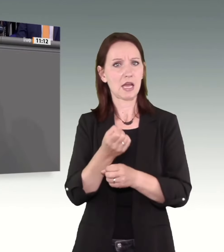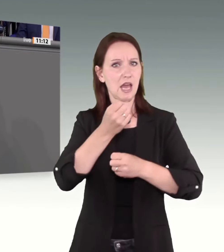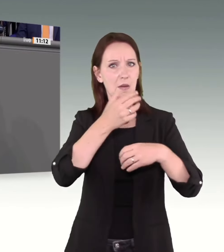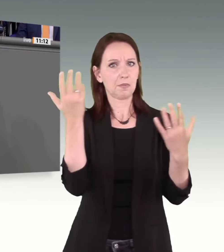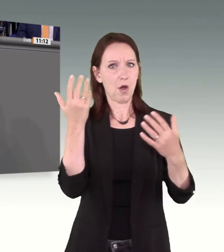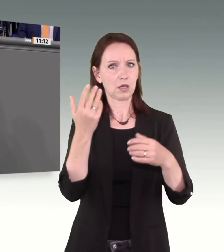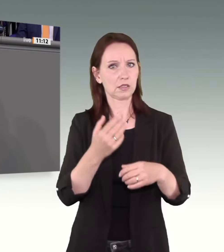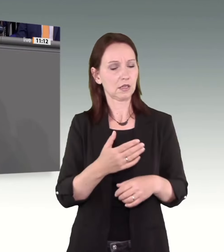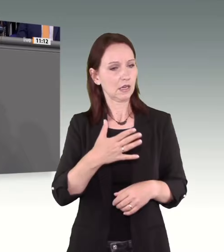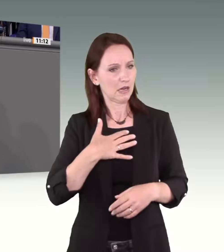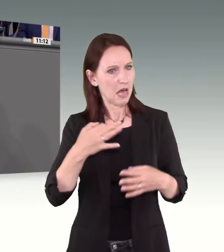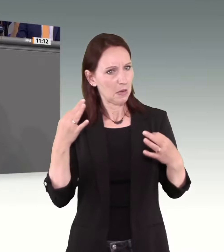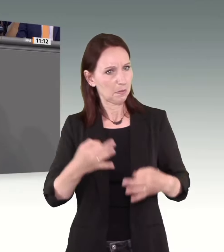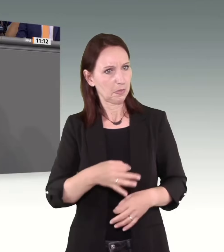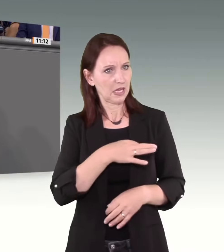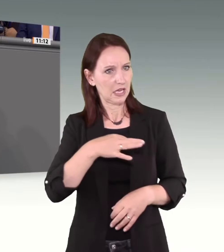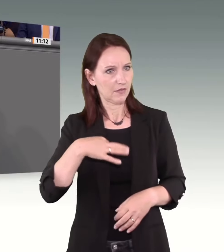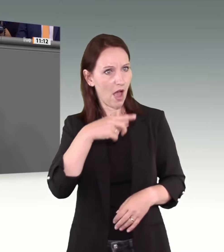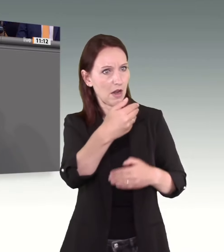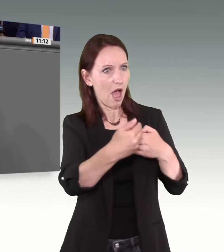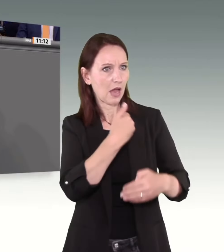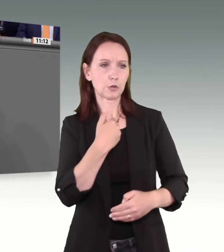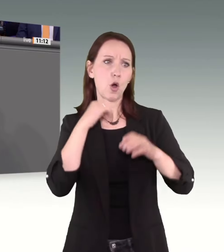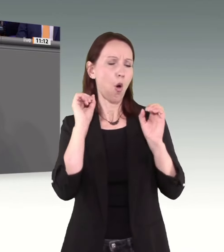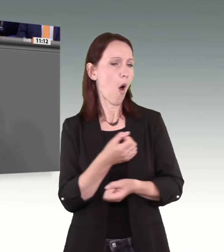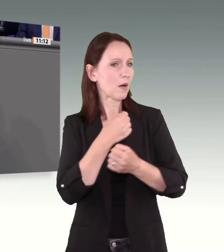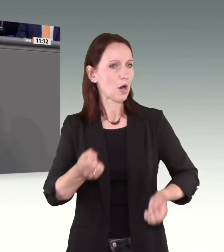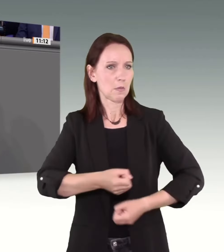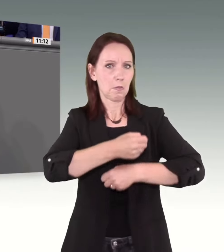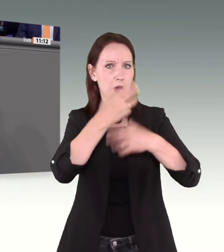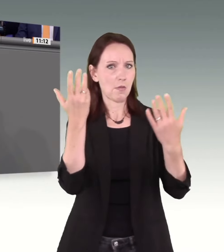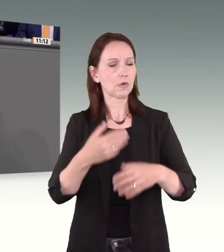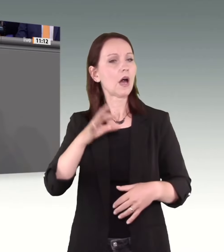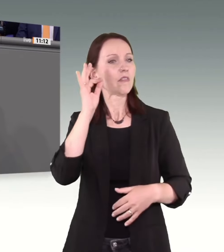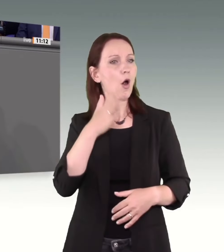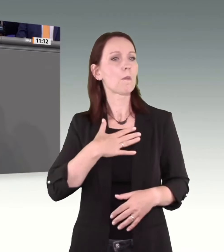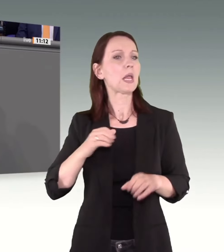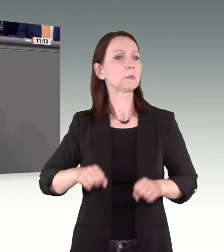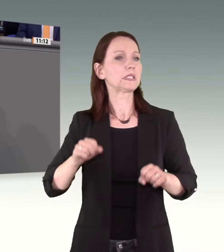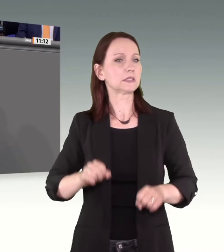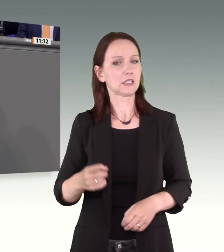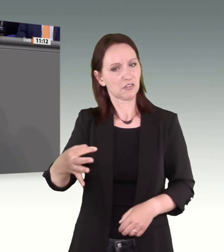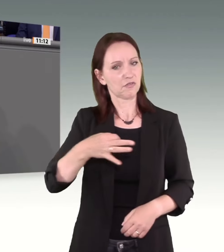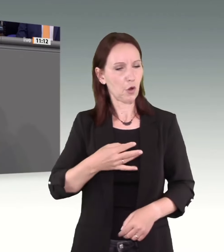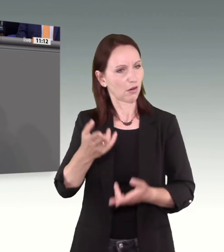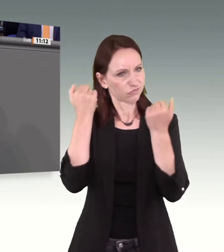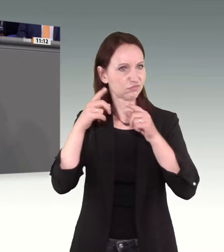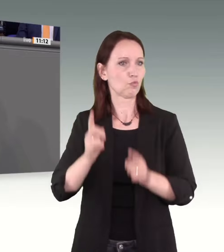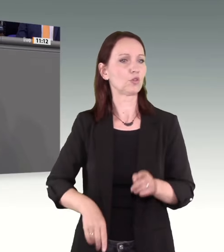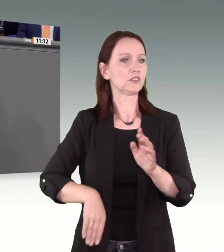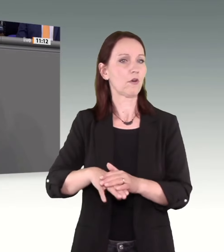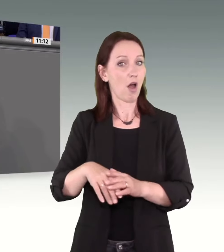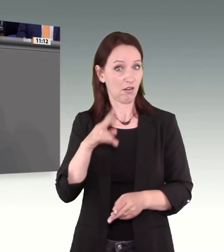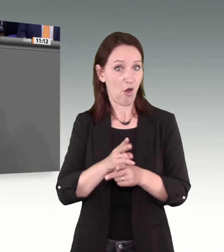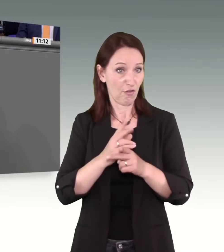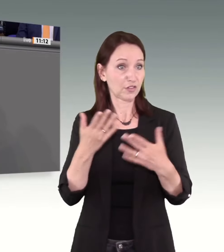Wortsinne in ihre Privatsache einzumischen. Die Frau ist Besitz, dem vollständig zu Willen zu sein hat. Drei